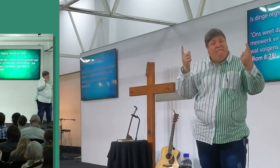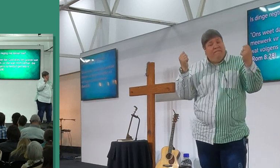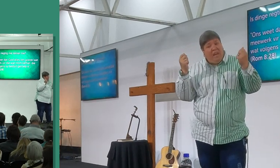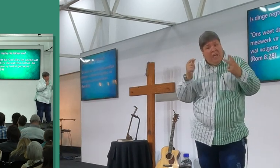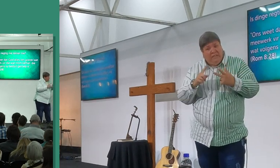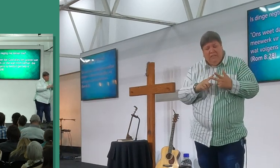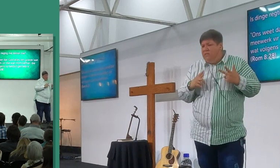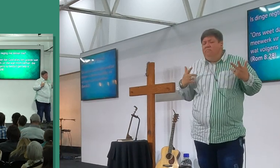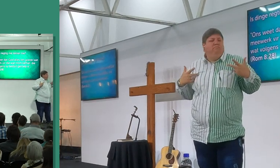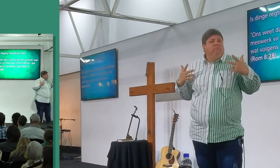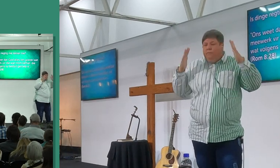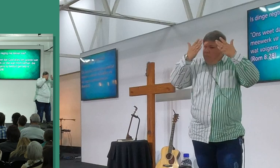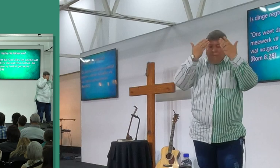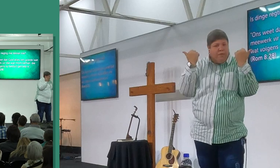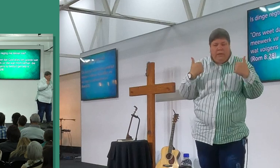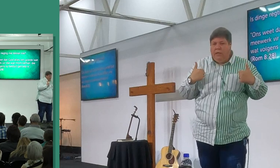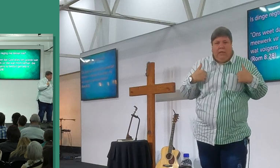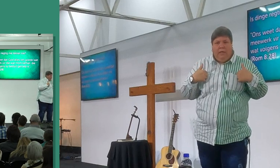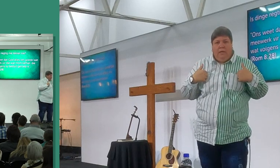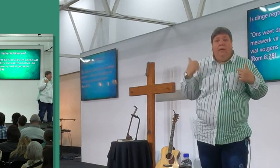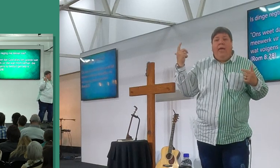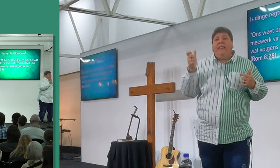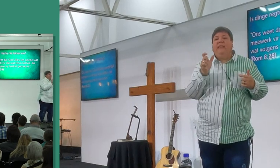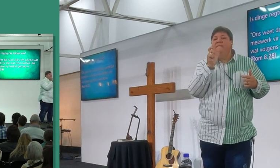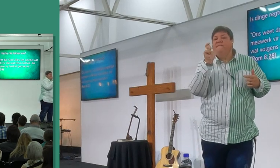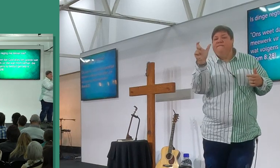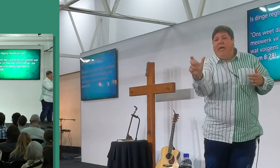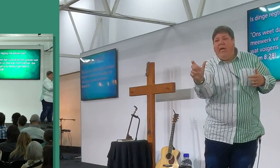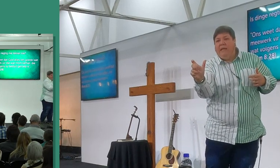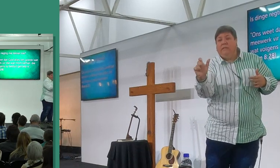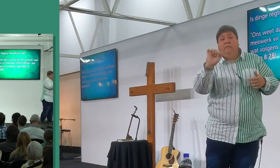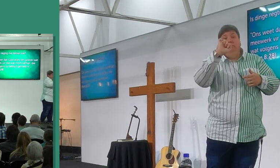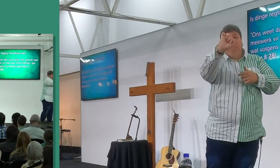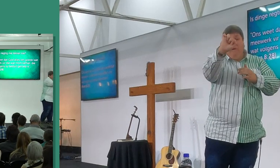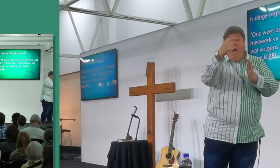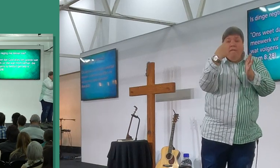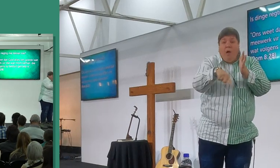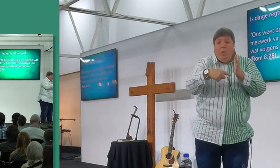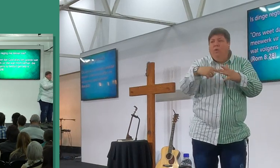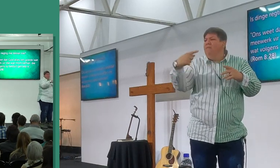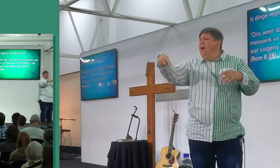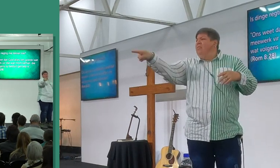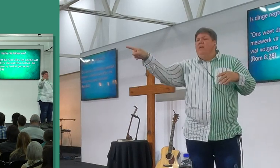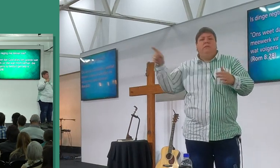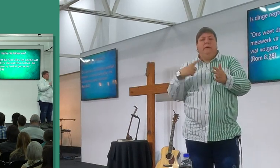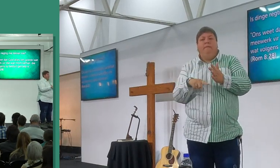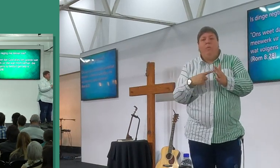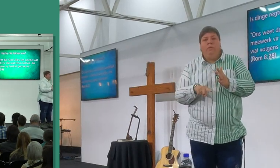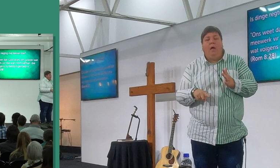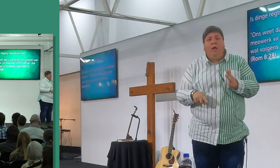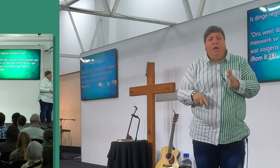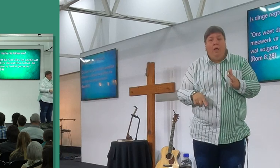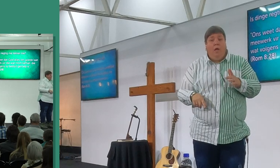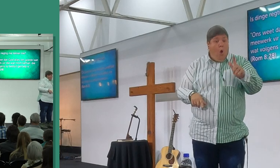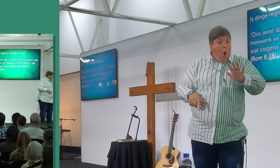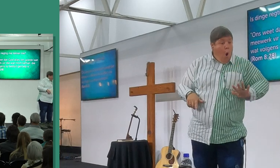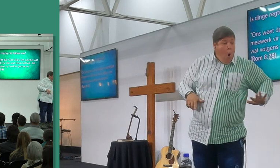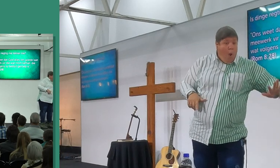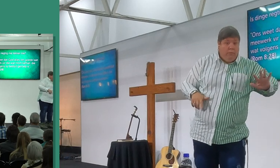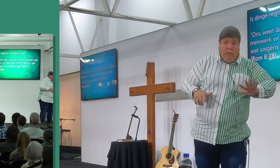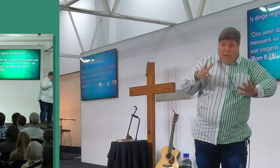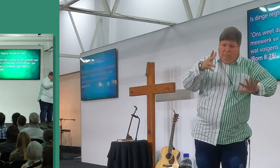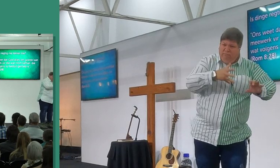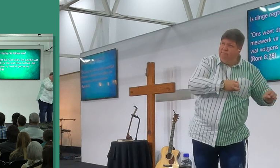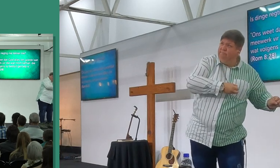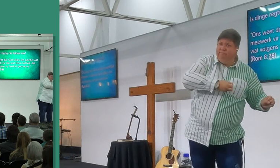ek weet nie waar dit is nie, ek het een vers vir jou, of het jou eie fout is, en of het anders een fout is, as jy jou omstandighede vir die Heere